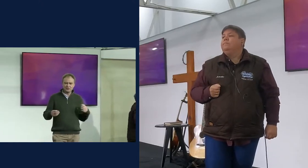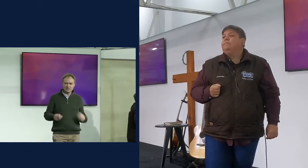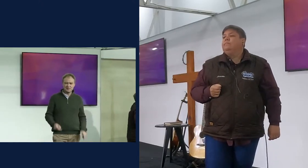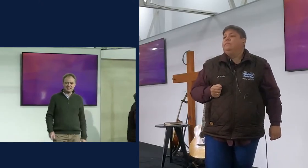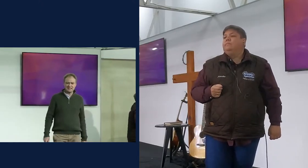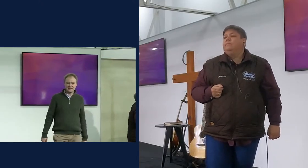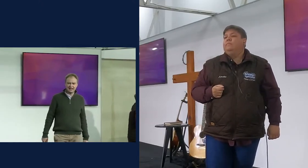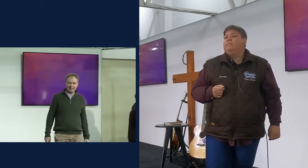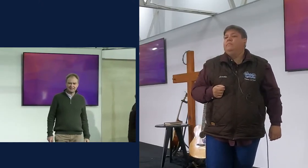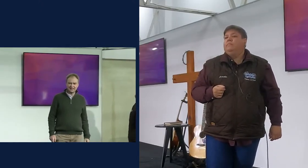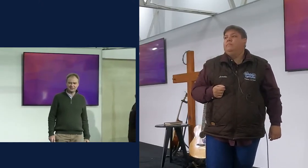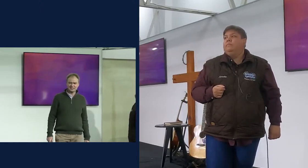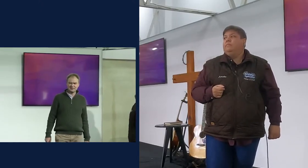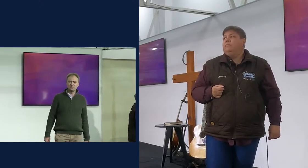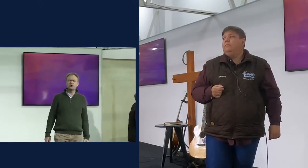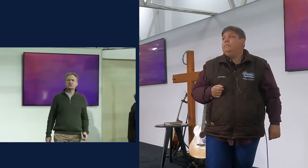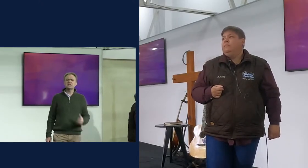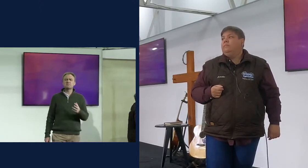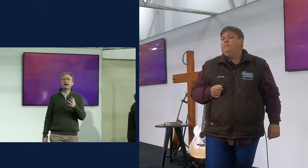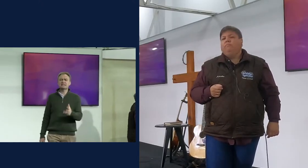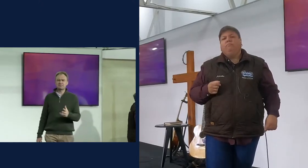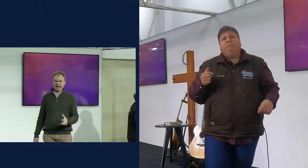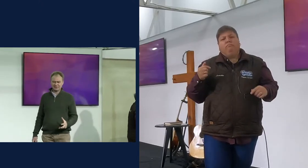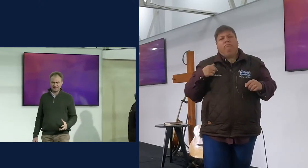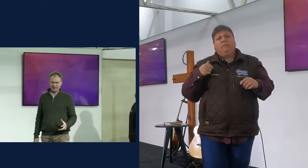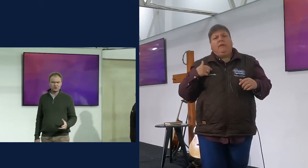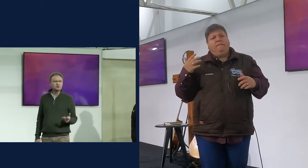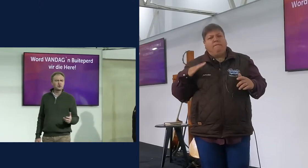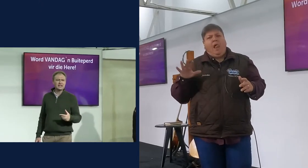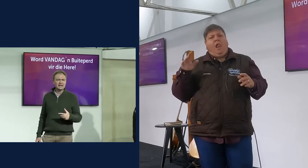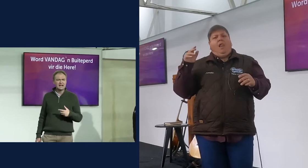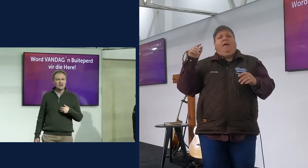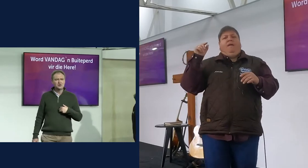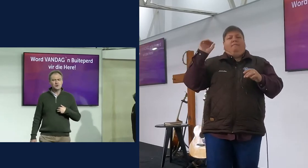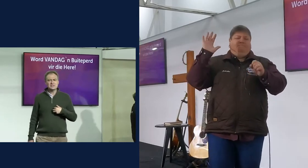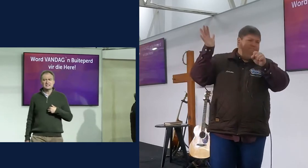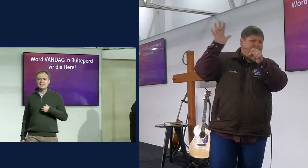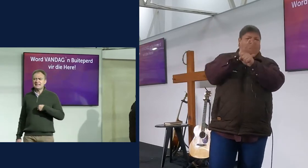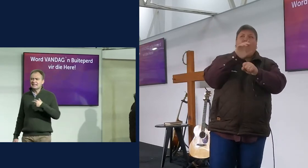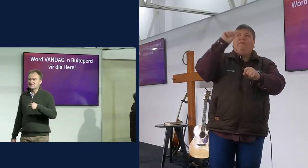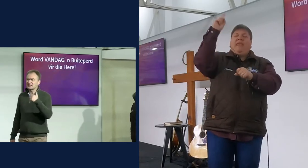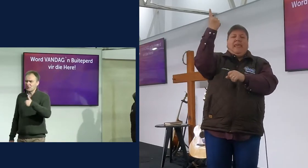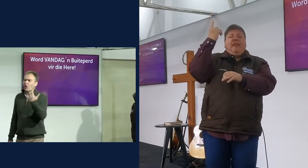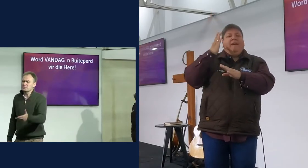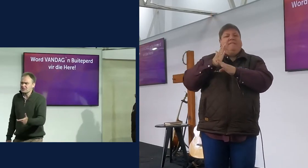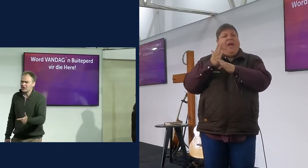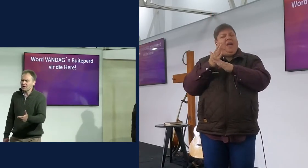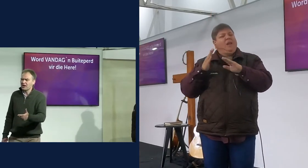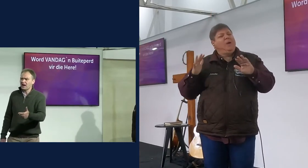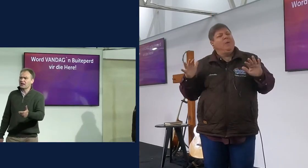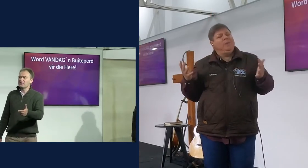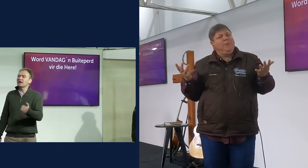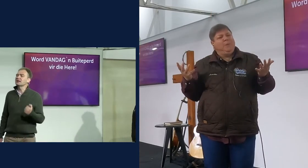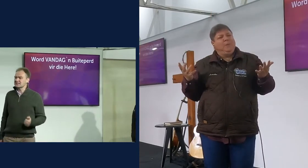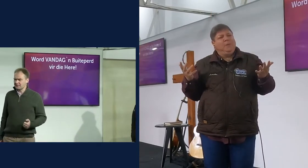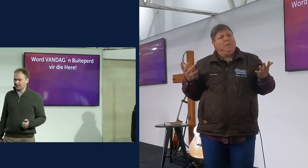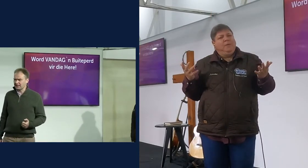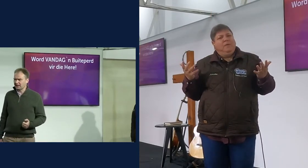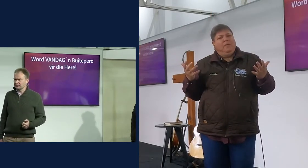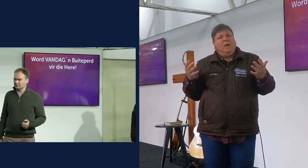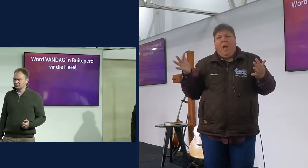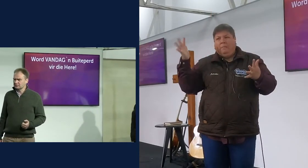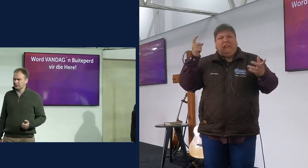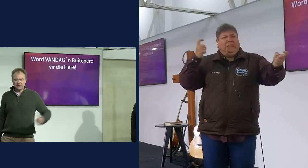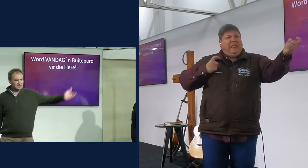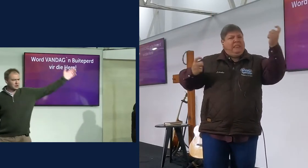hoe vat ons die beste uit jy heeft as leven hoe word ek een buitepaard vir die heren hoe word ek hoe word ek die een wat kan opstaan alhoewel alles tegen my